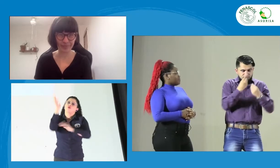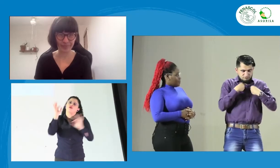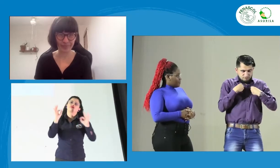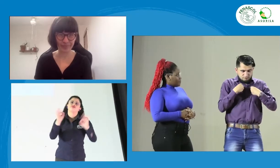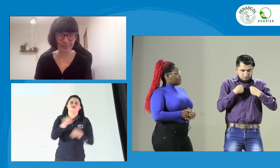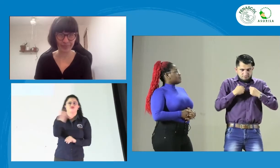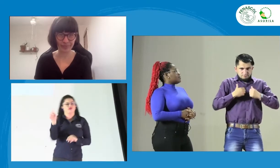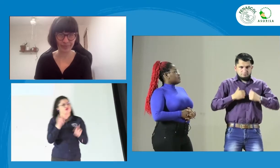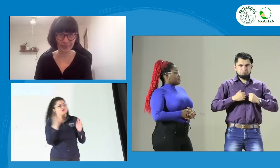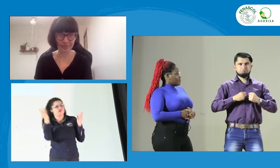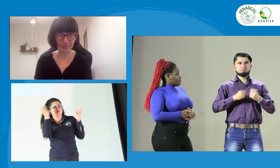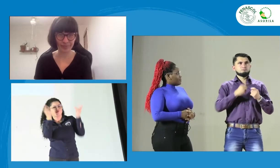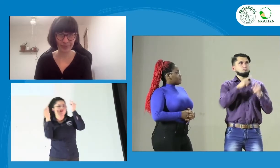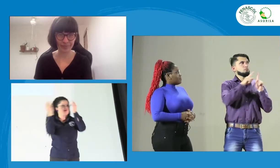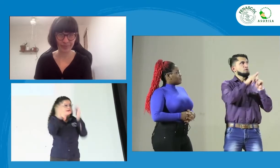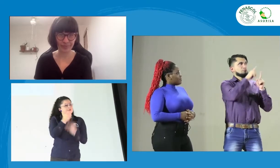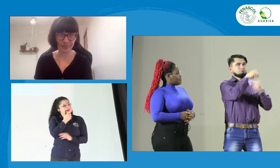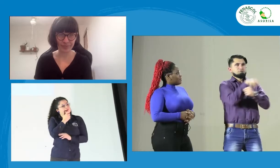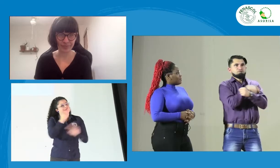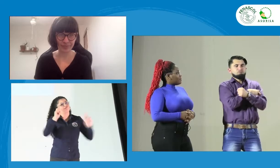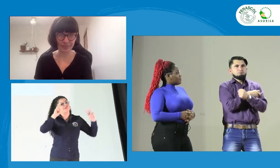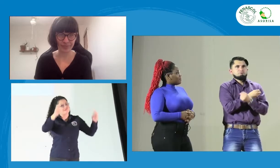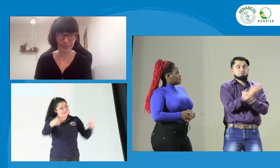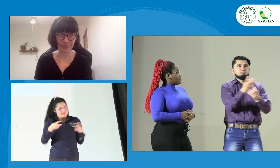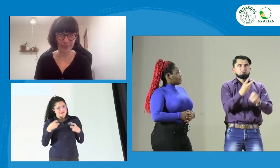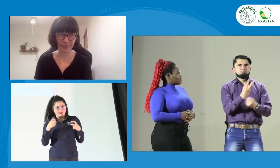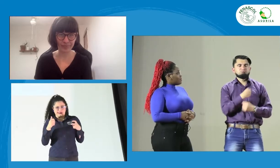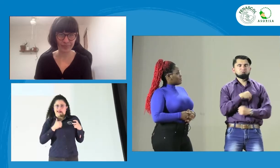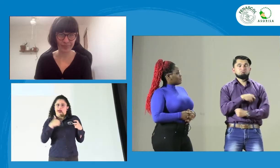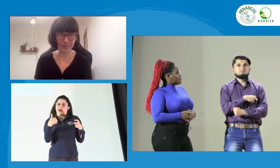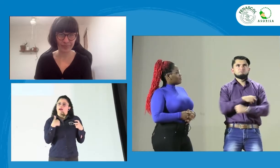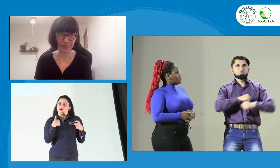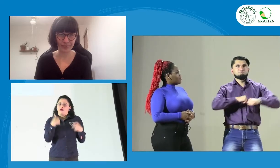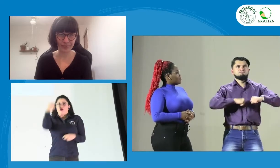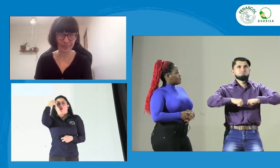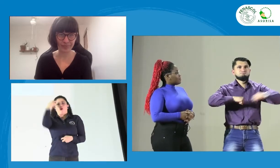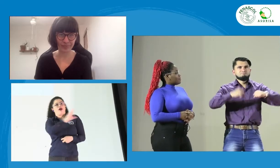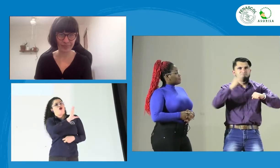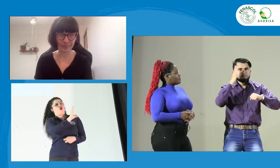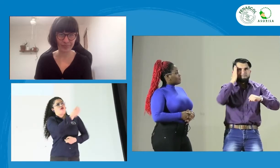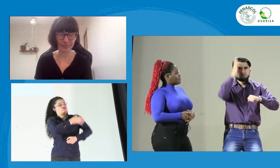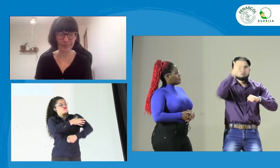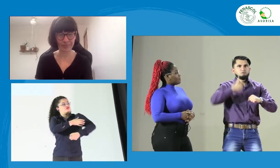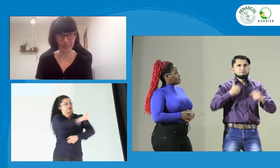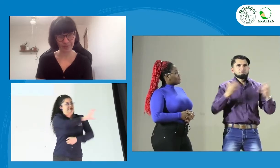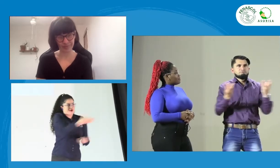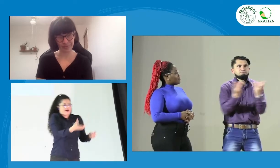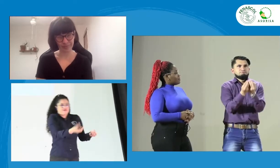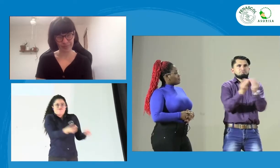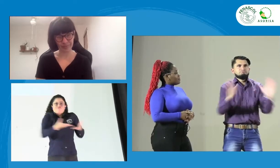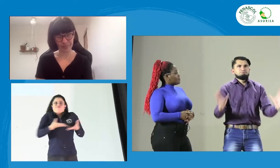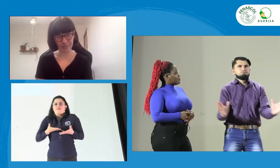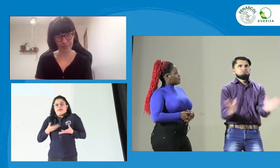y nos deja esa reflexión, ¿no? De empoderarnos, de tomar acción,